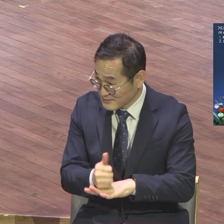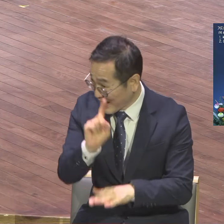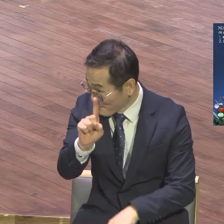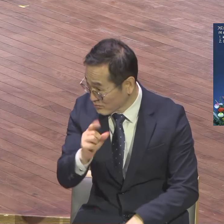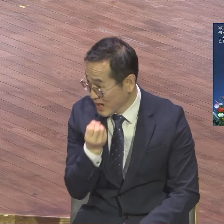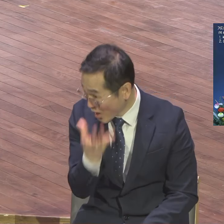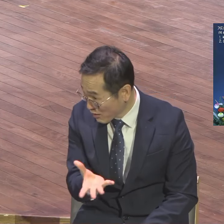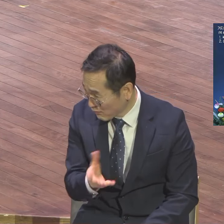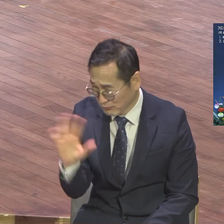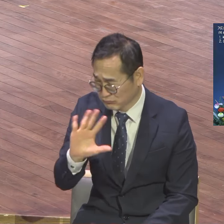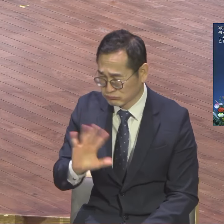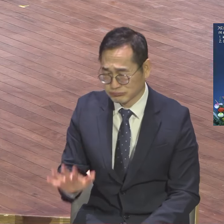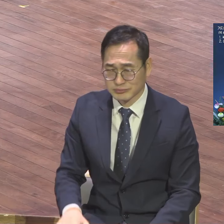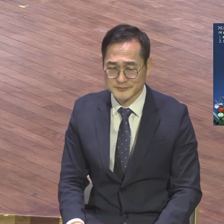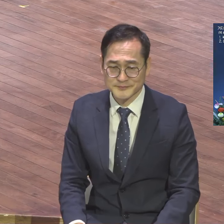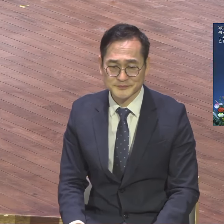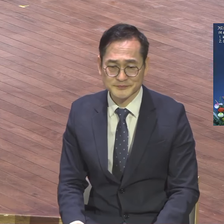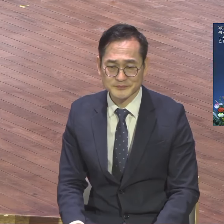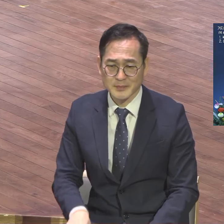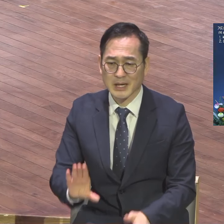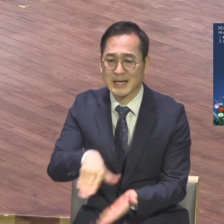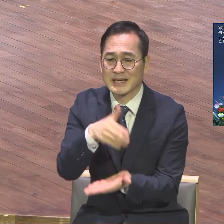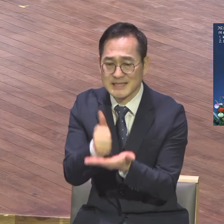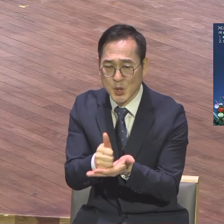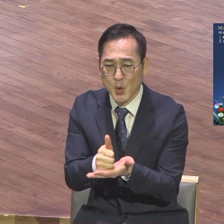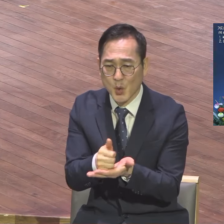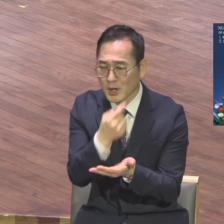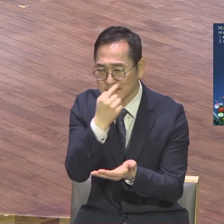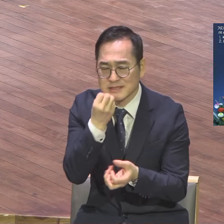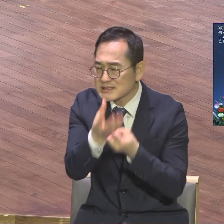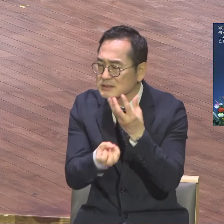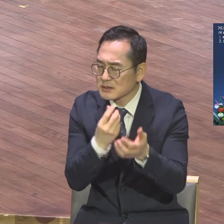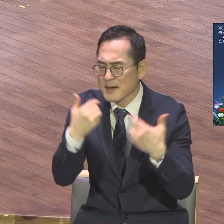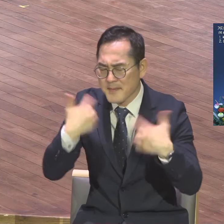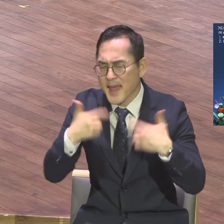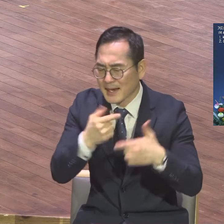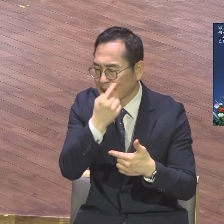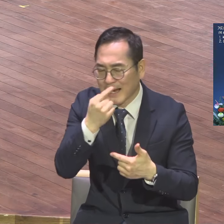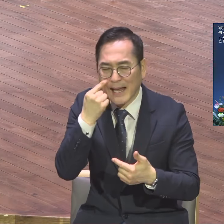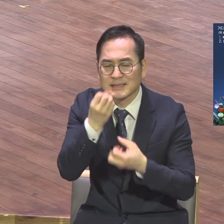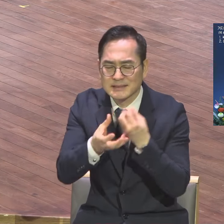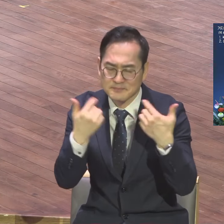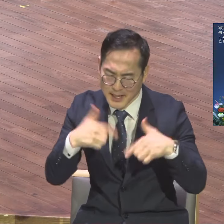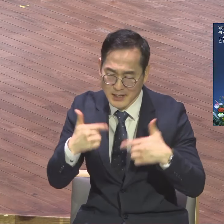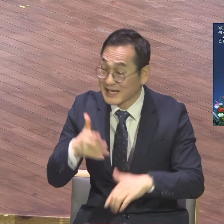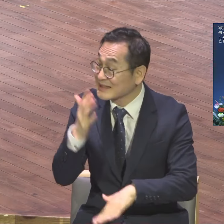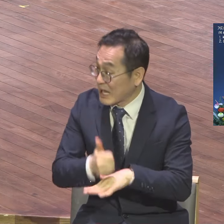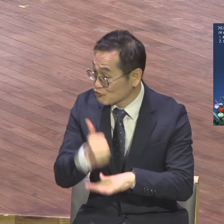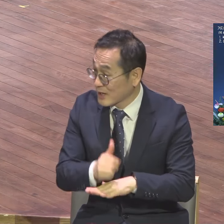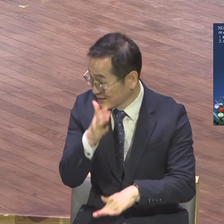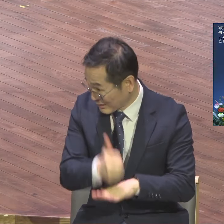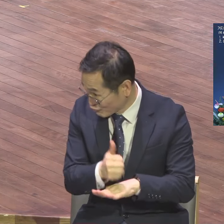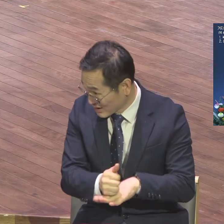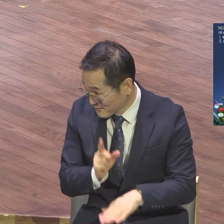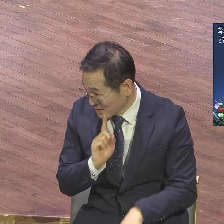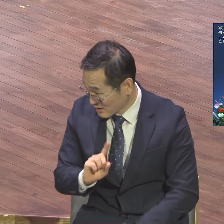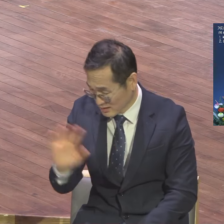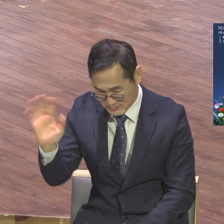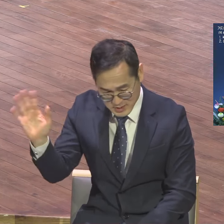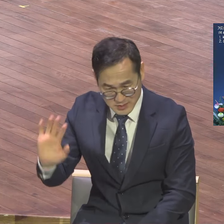저는 그리스도만 다 말하고 갈 겁니다 나중에 라고 하는 그런 말 입 밖에도 내지 마세요